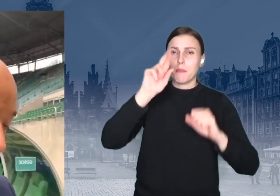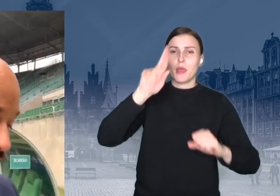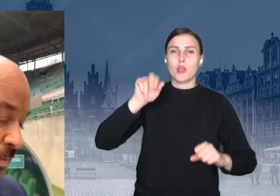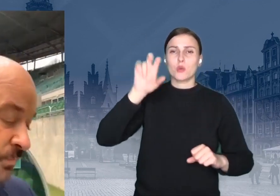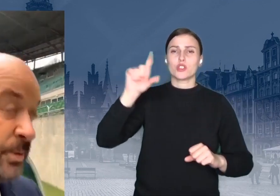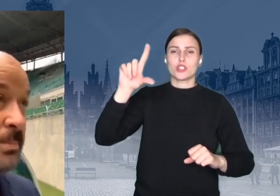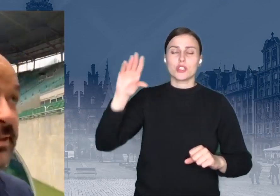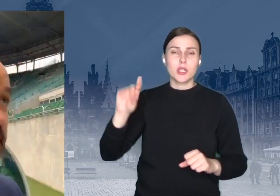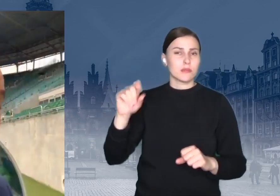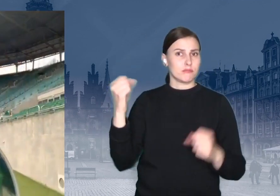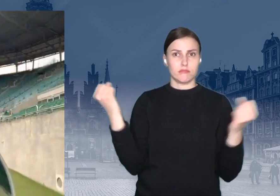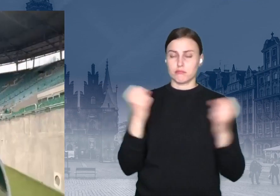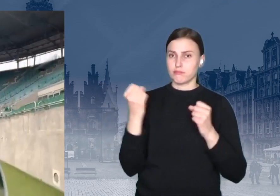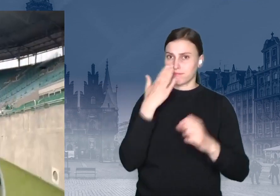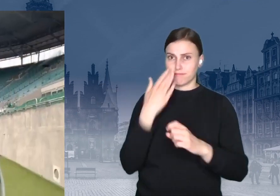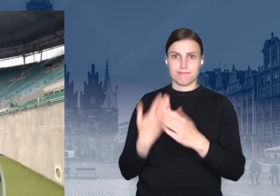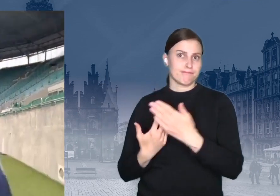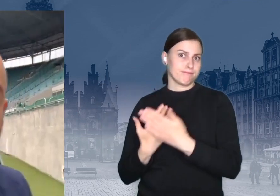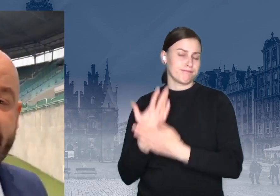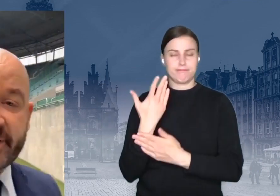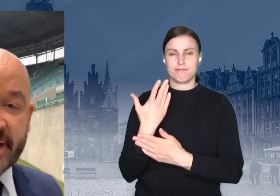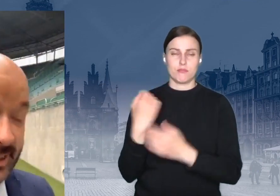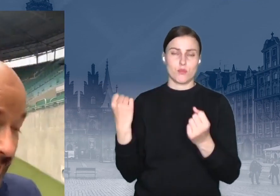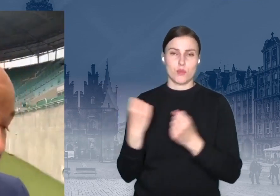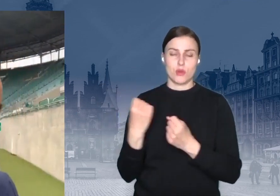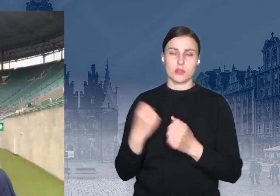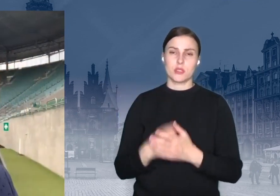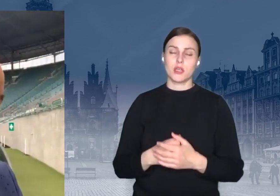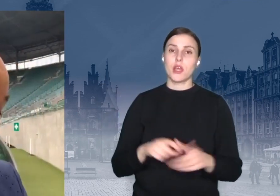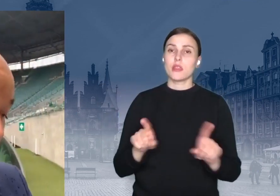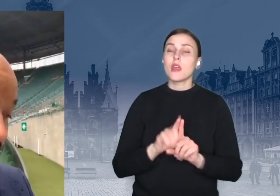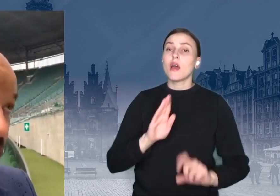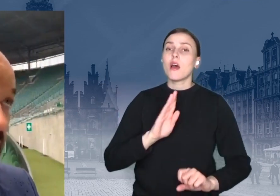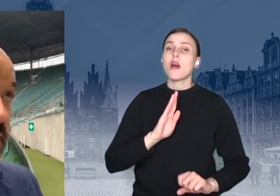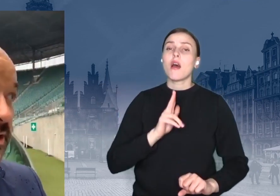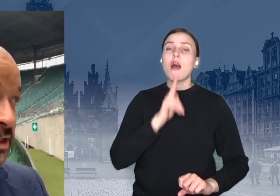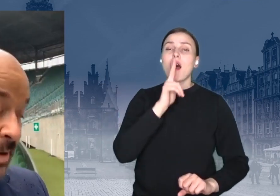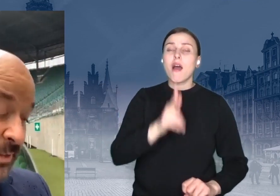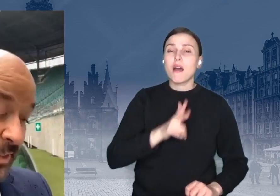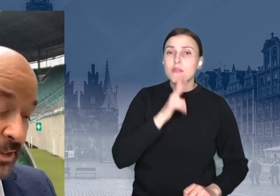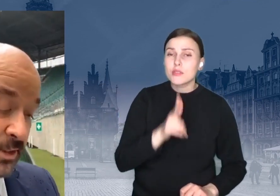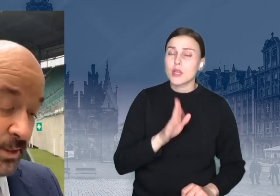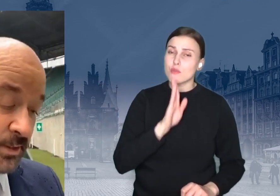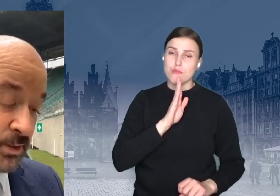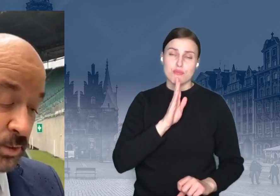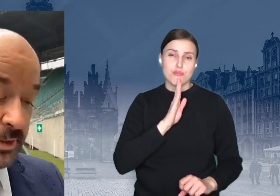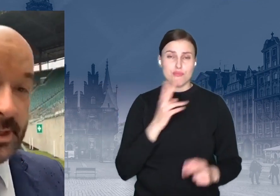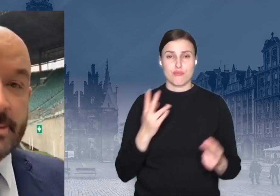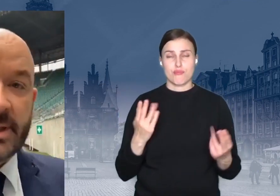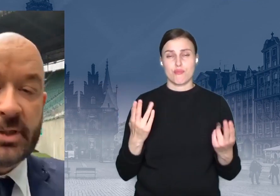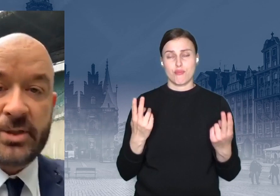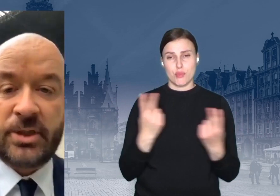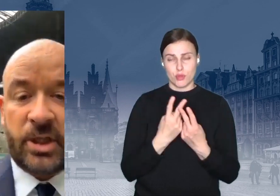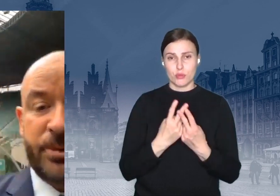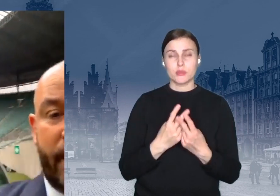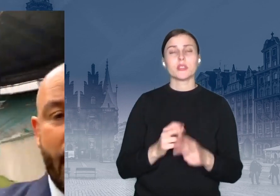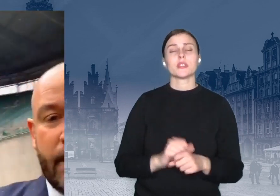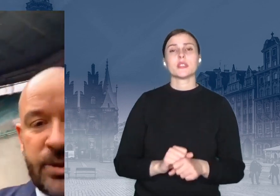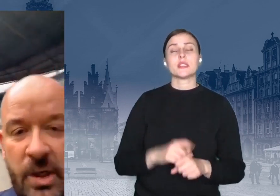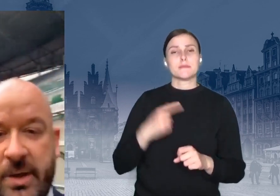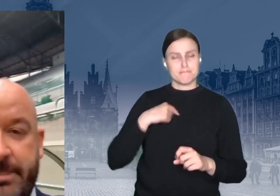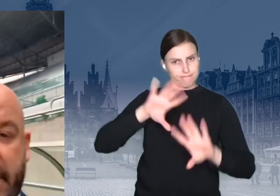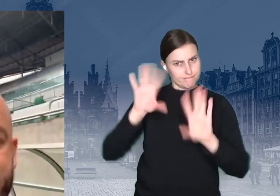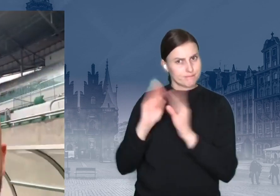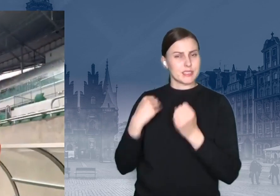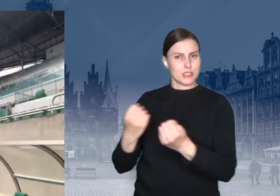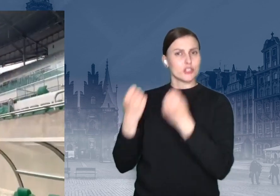lawinowo rosną nowe przypadki. i podobnie Afryka, dlatego trzymamy za nich kciuki, moi drodzy. No dobrze,